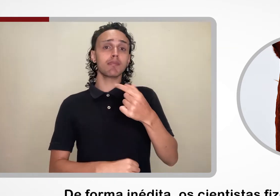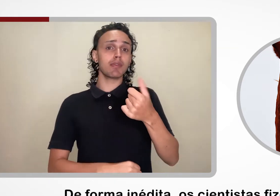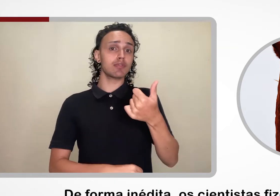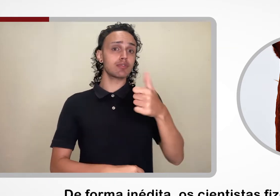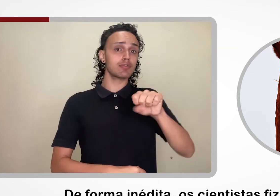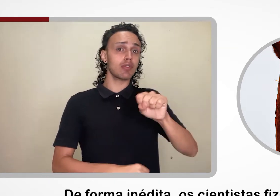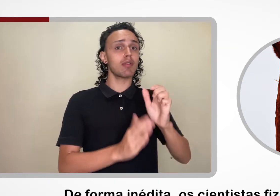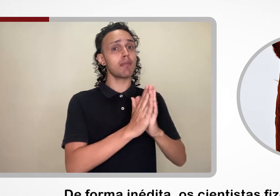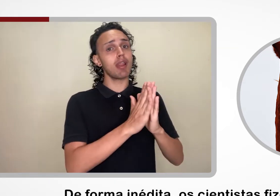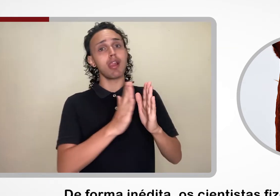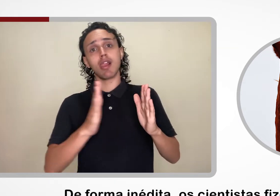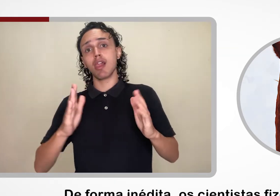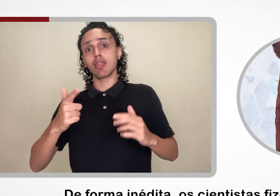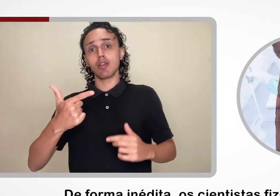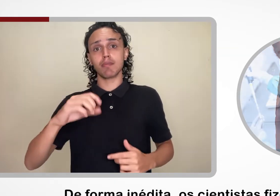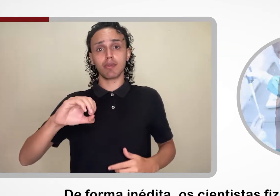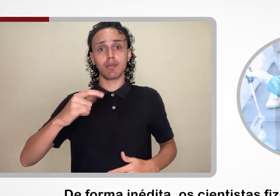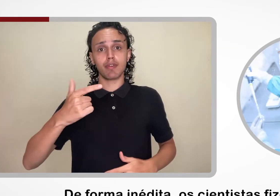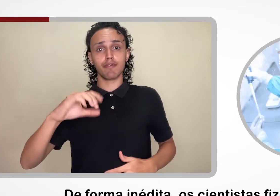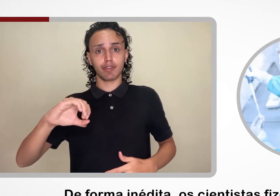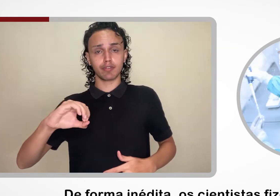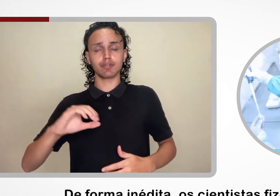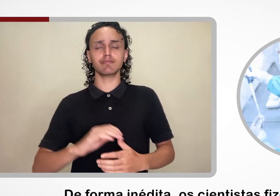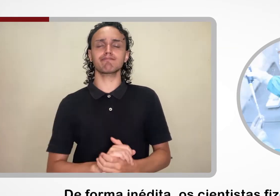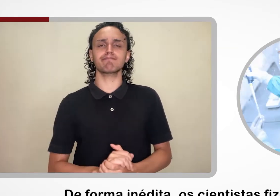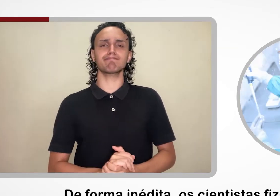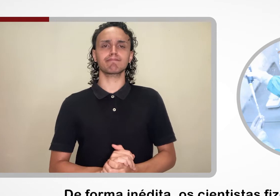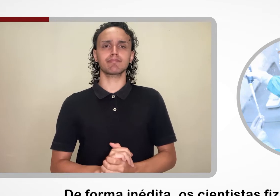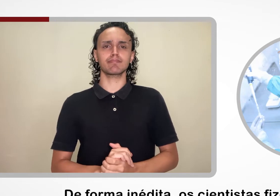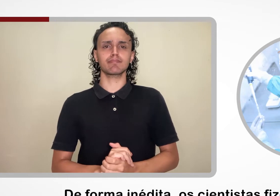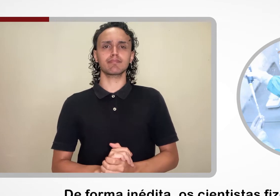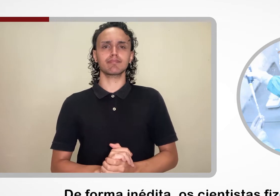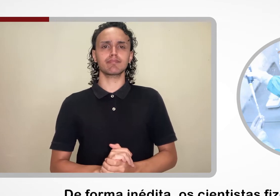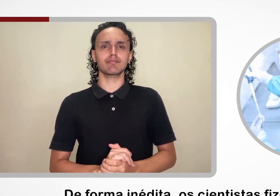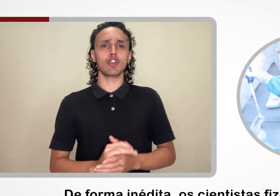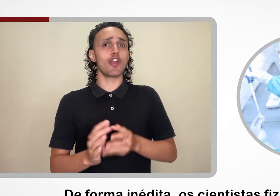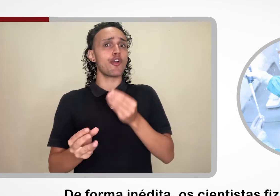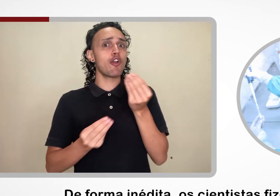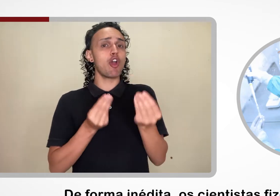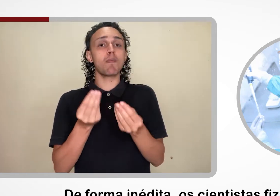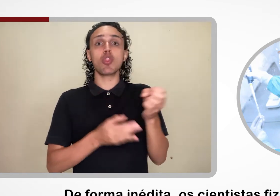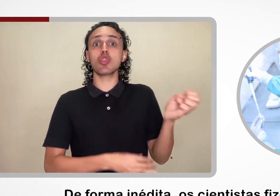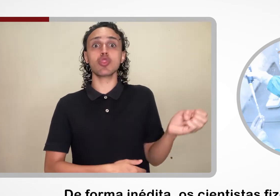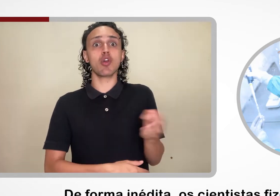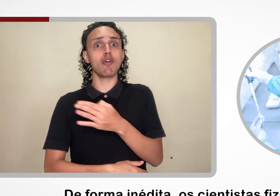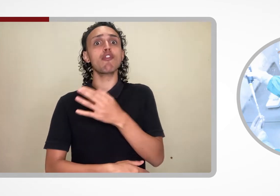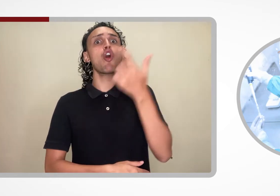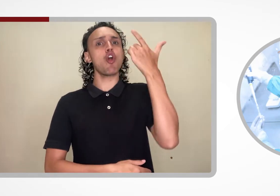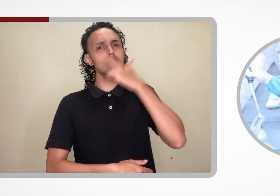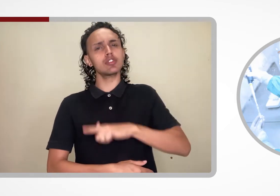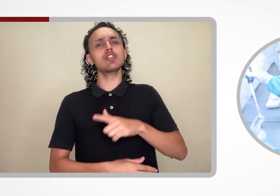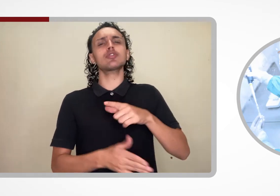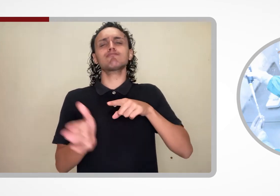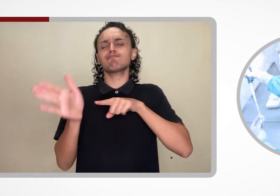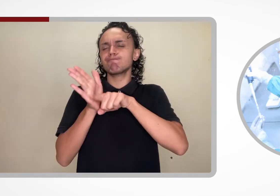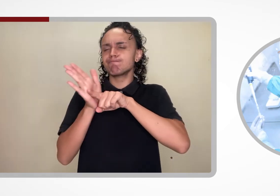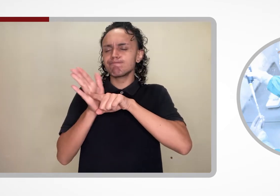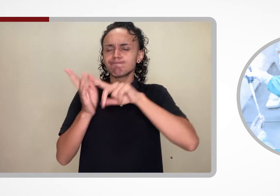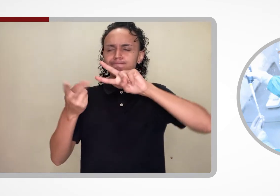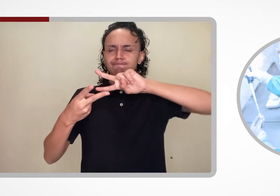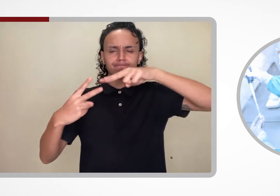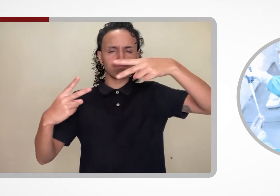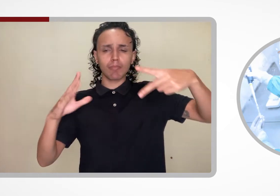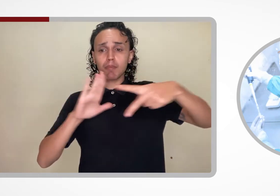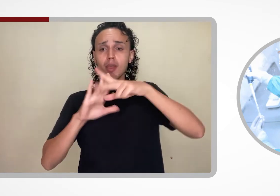De forma inédita, os cientistas fizeram o sequenciamento do genoma completo dos micro